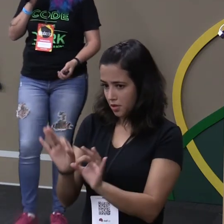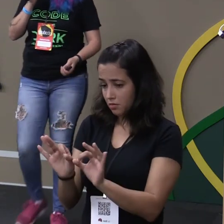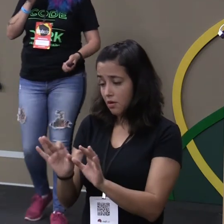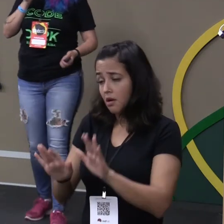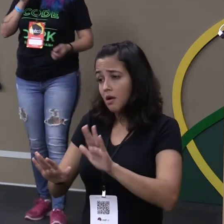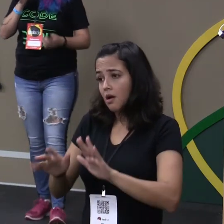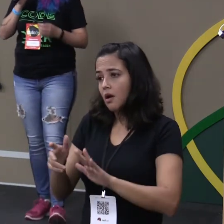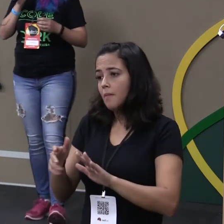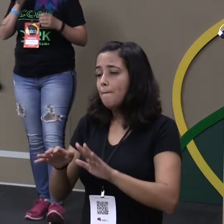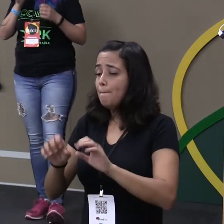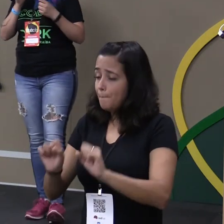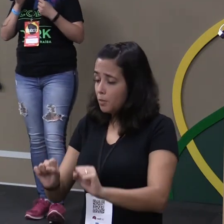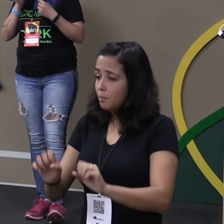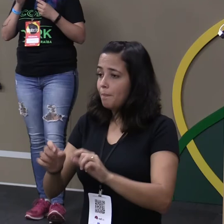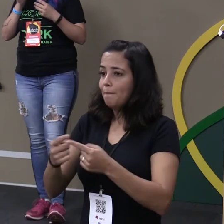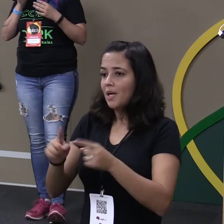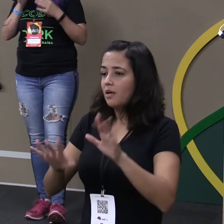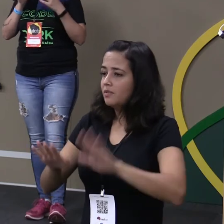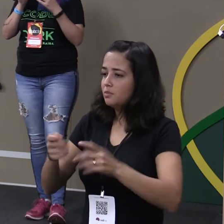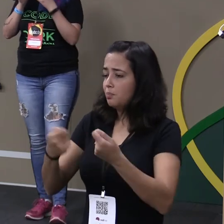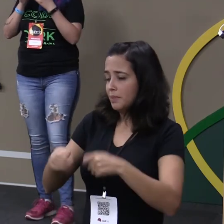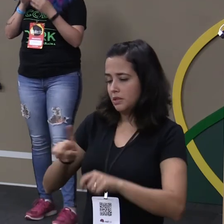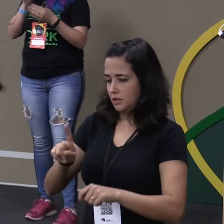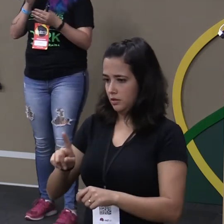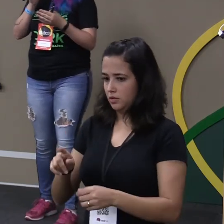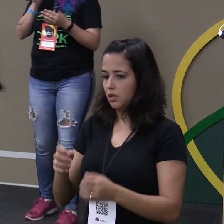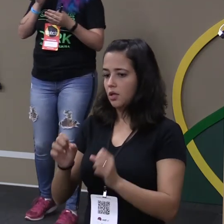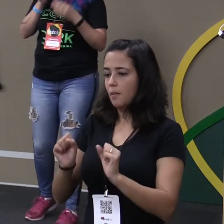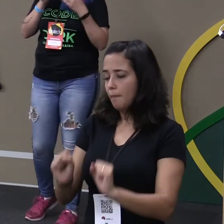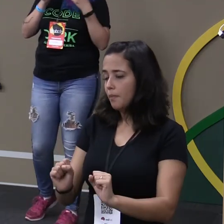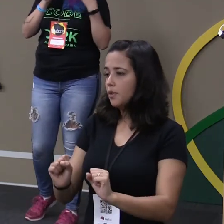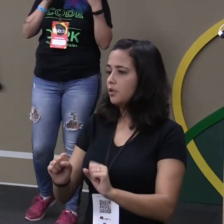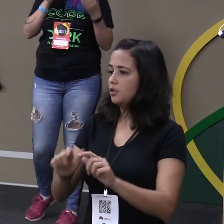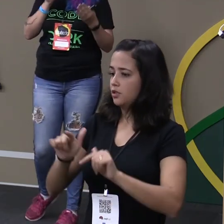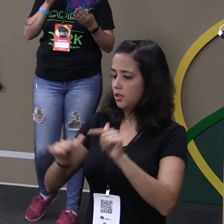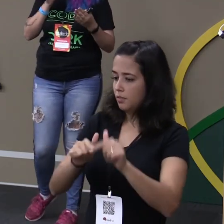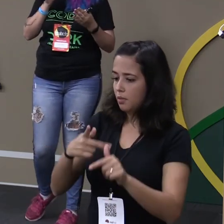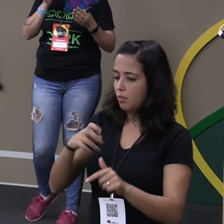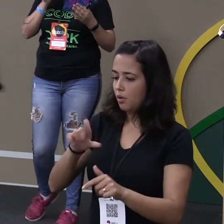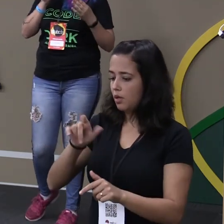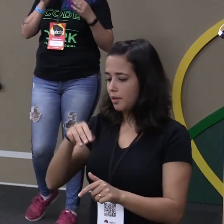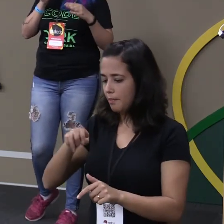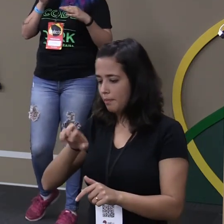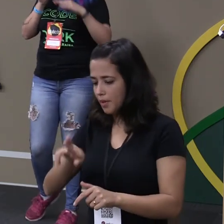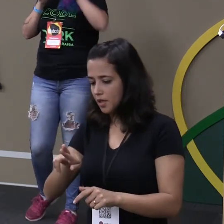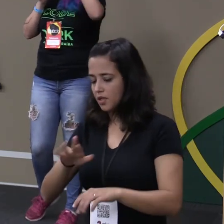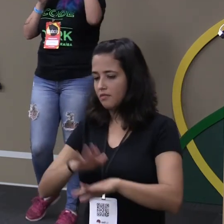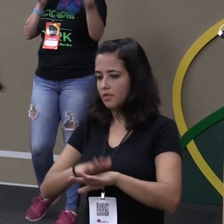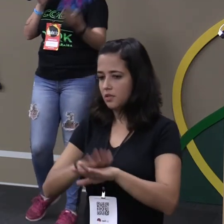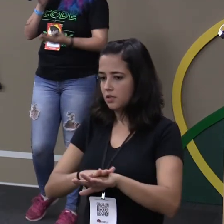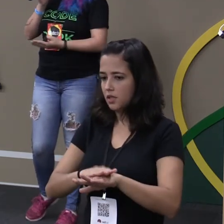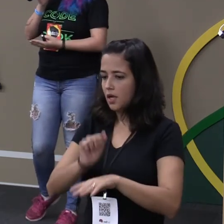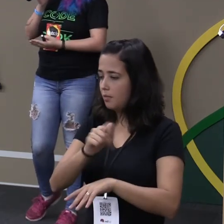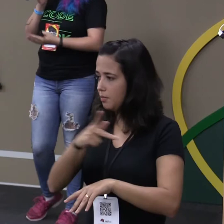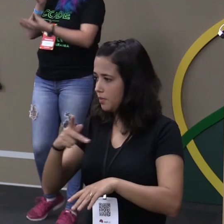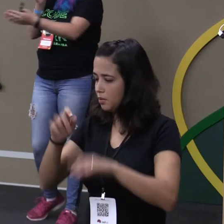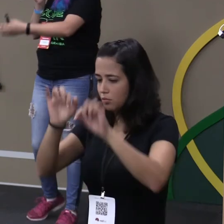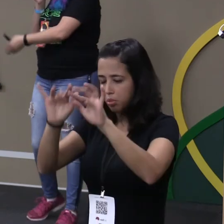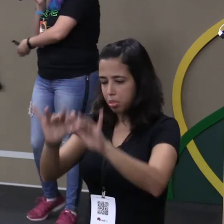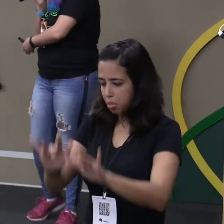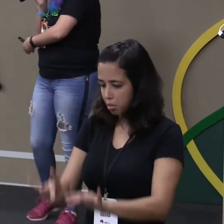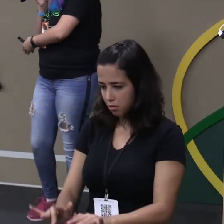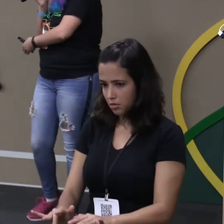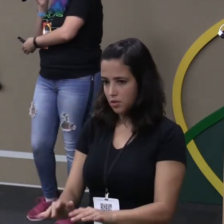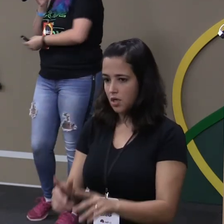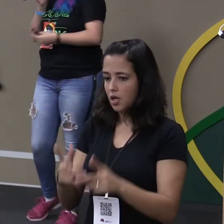precise porque por exemplo tem como você trabalhar com Polymer fazendo uma aplicação inteira assim como